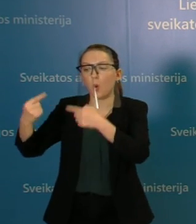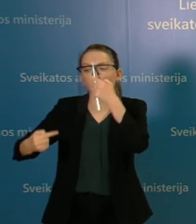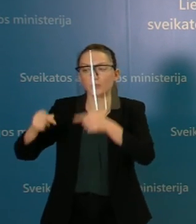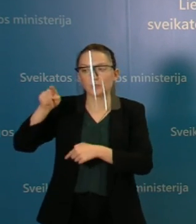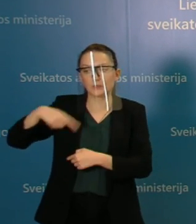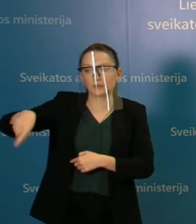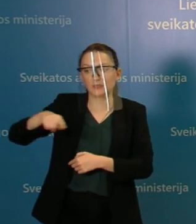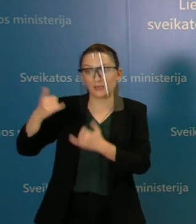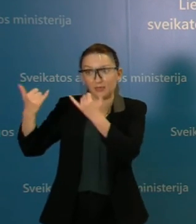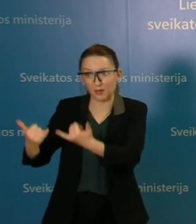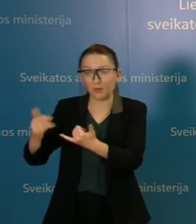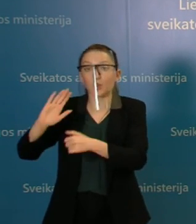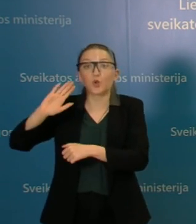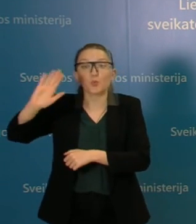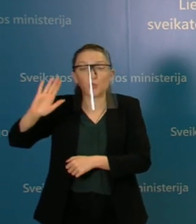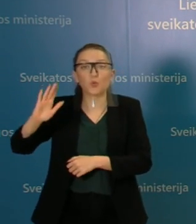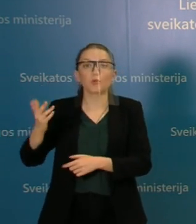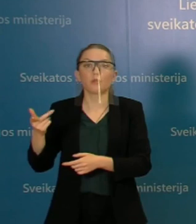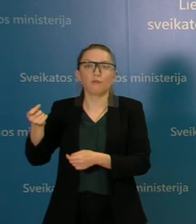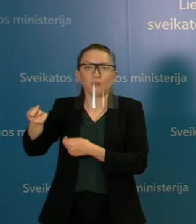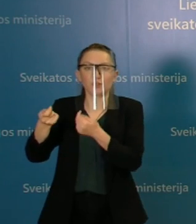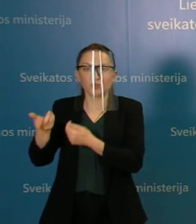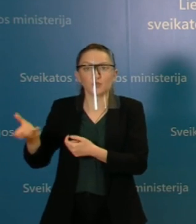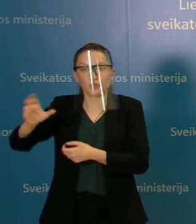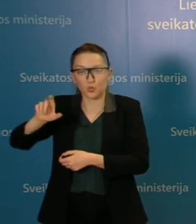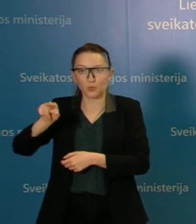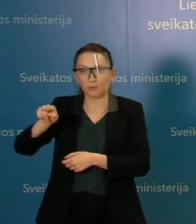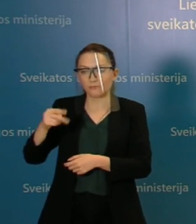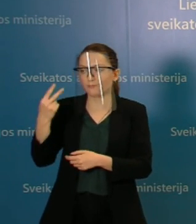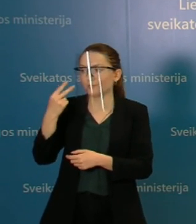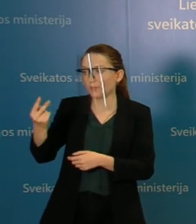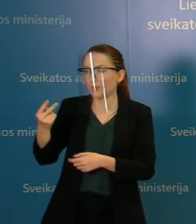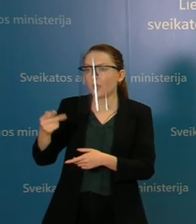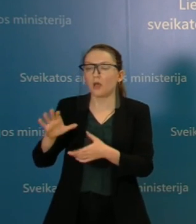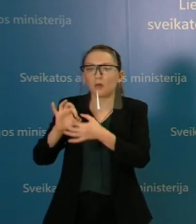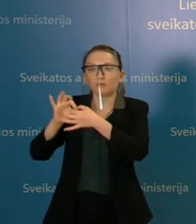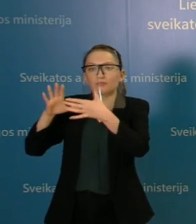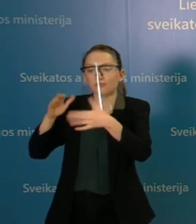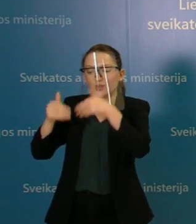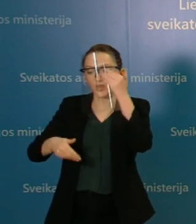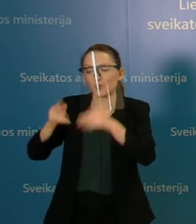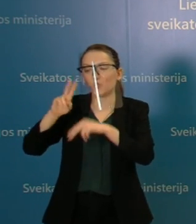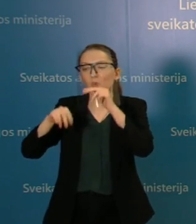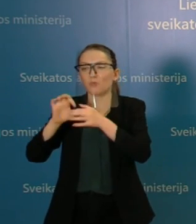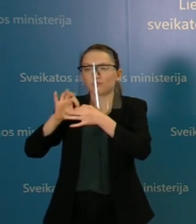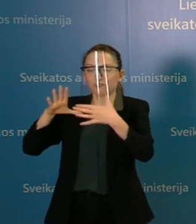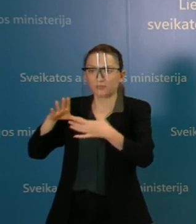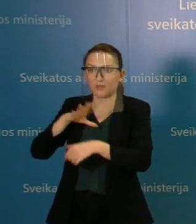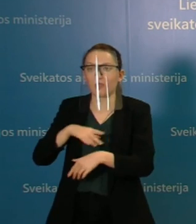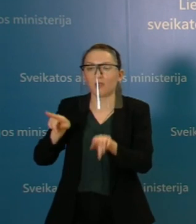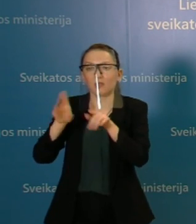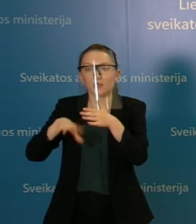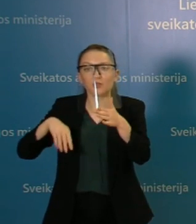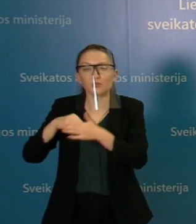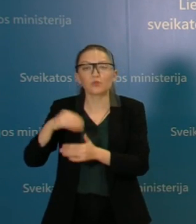dabartinė ir būsimoji pozicija panašu, kad niekaip nesugeba atsijungti nuo rinkiminių nuotaikų. Vis dar gyvena